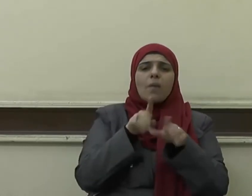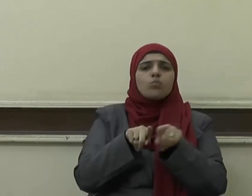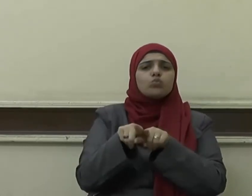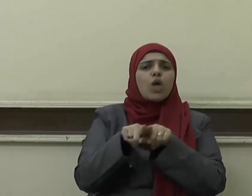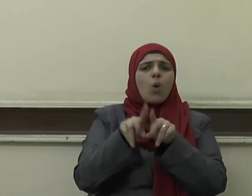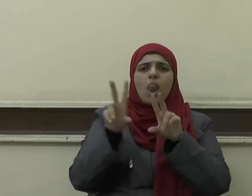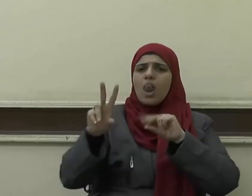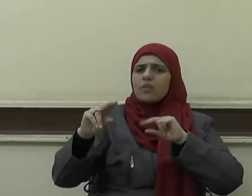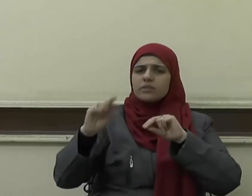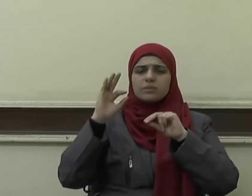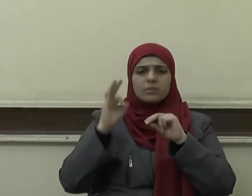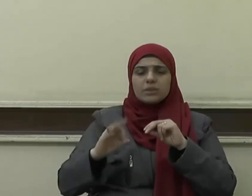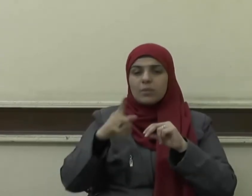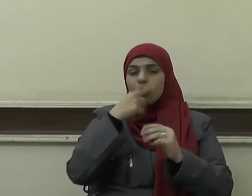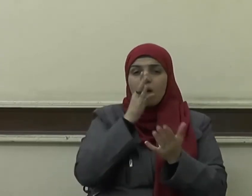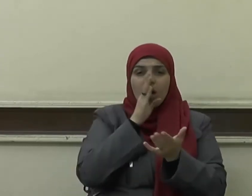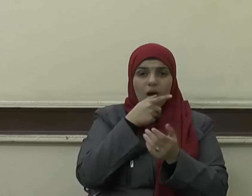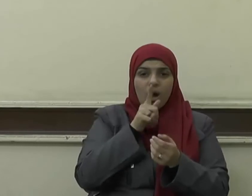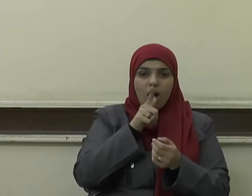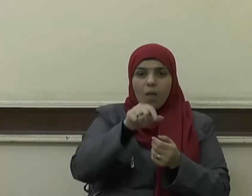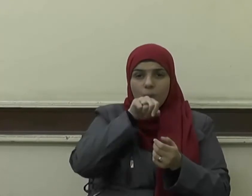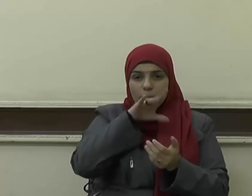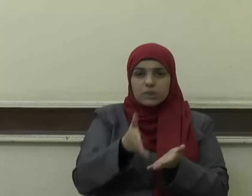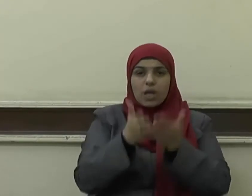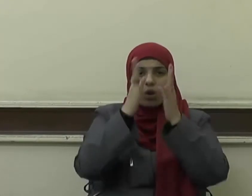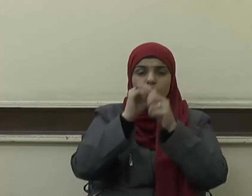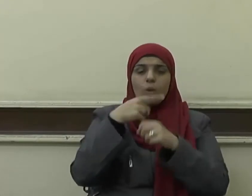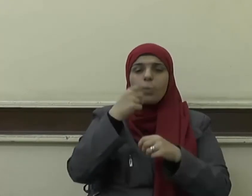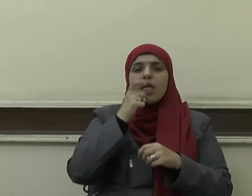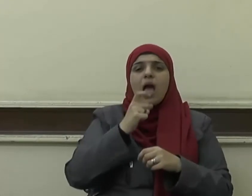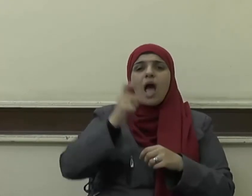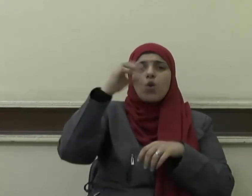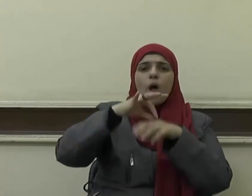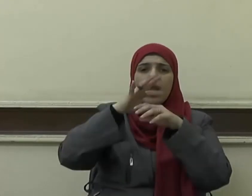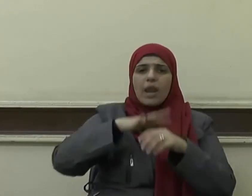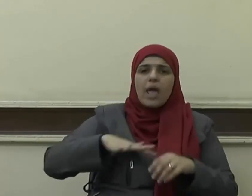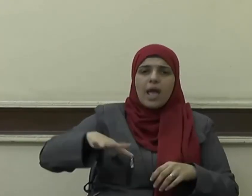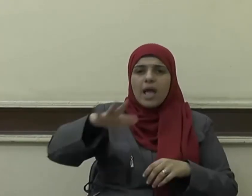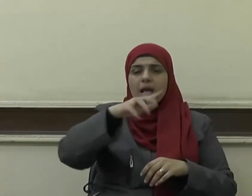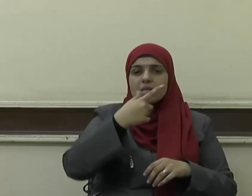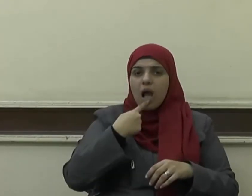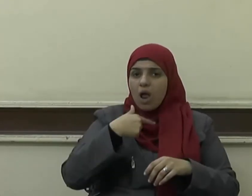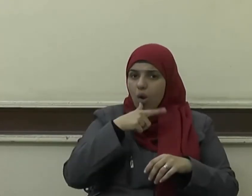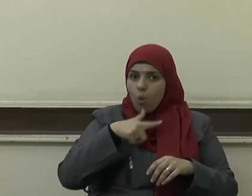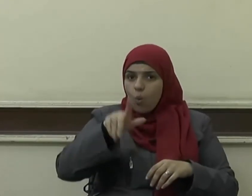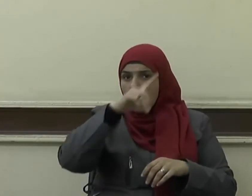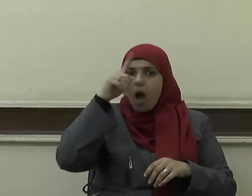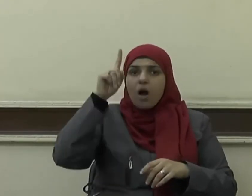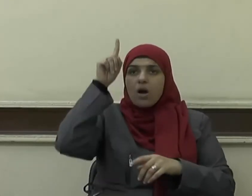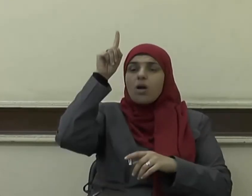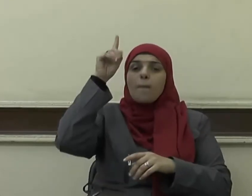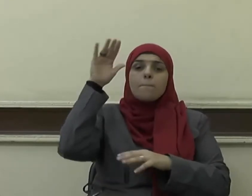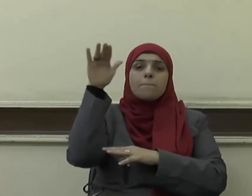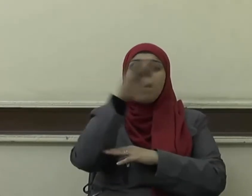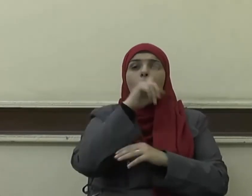والواجبات فقال صلى الله عليه وسلم يا أيها الناس ألا إن ربكم واحد